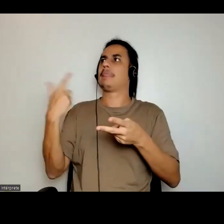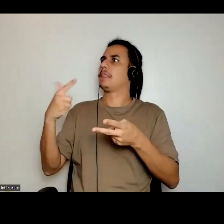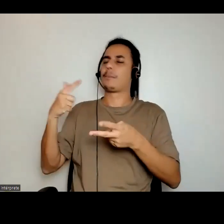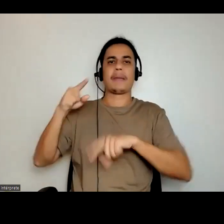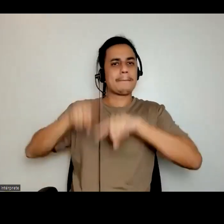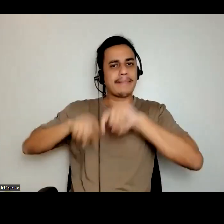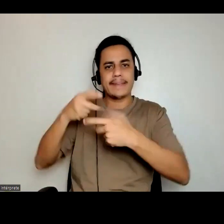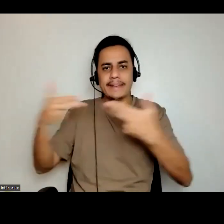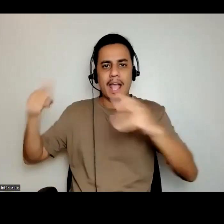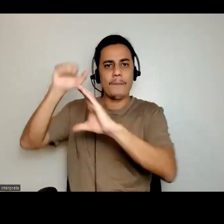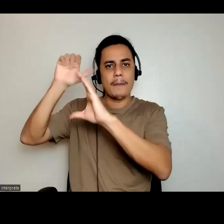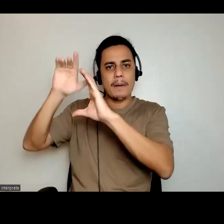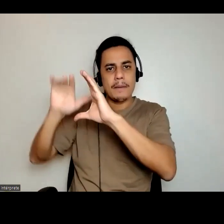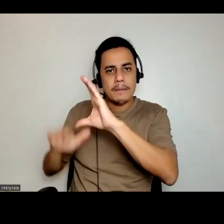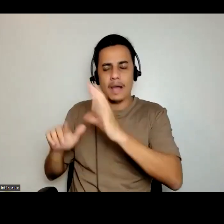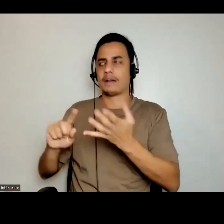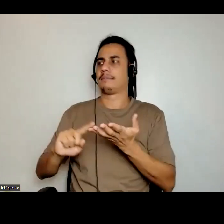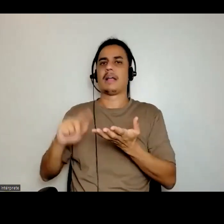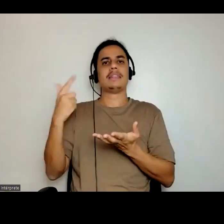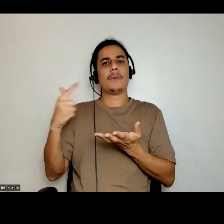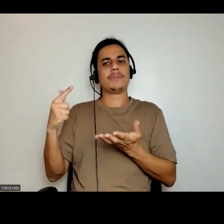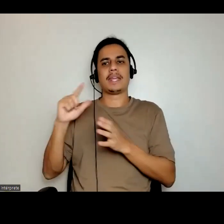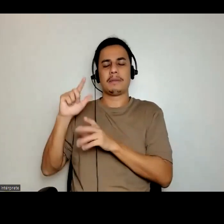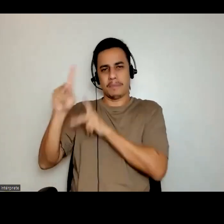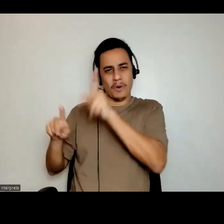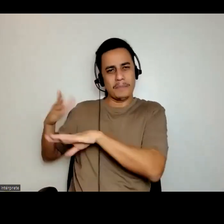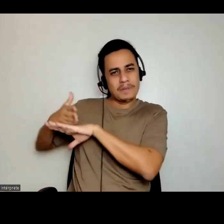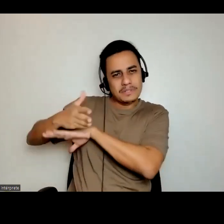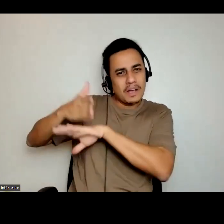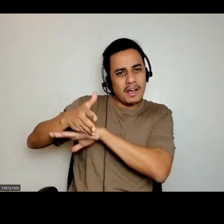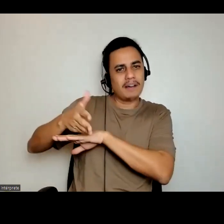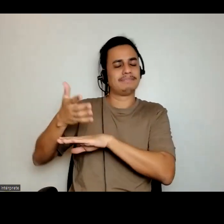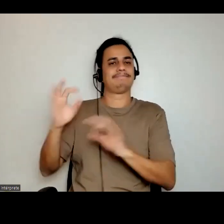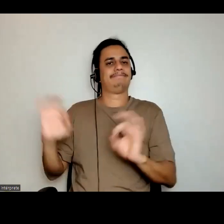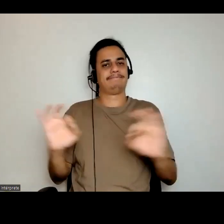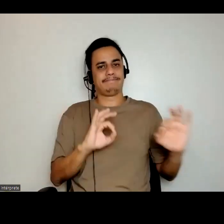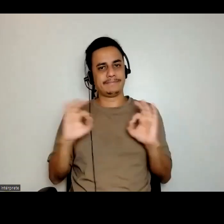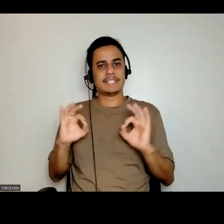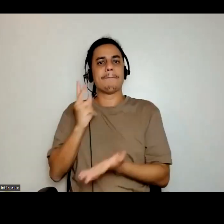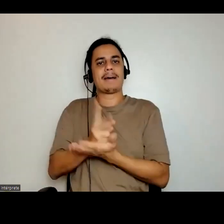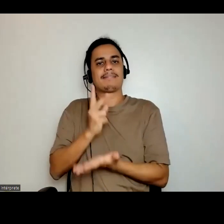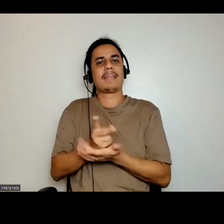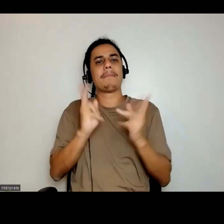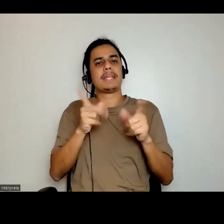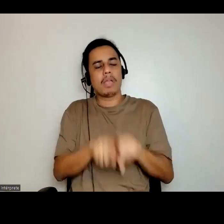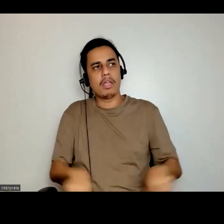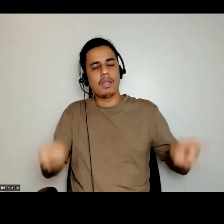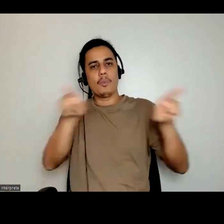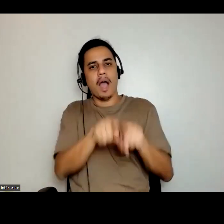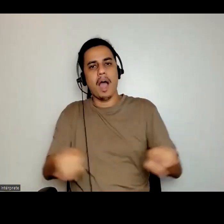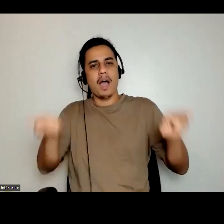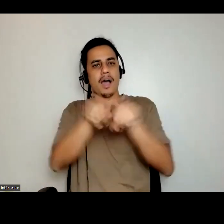são perpetuados e mantêm o status quo hegemônico vigente. Então, a partir dessas questões,